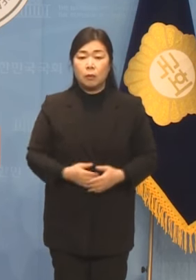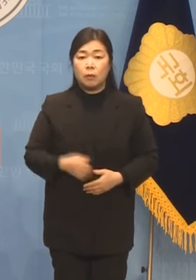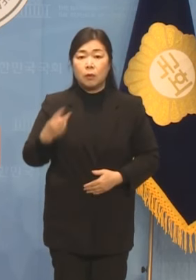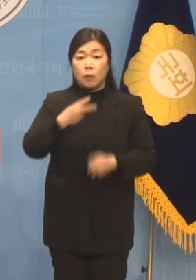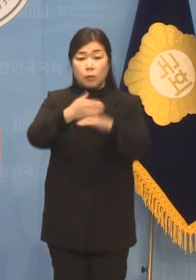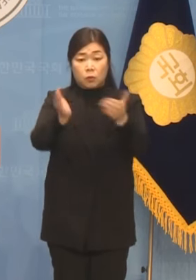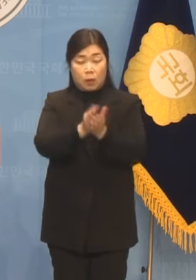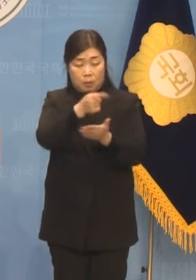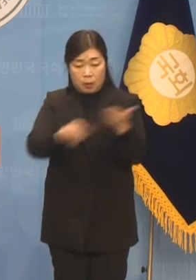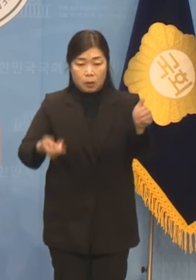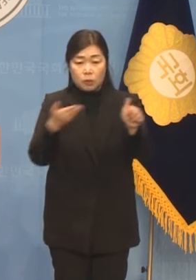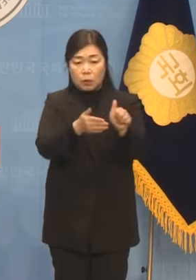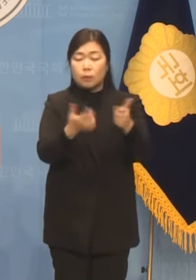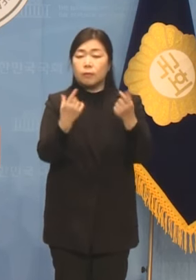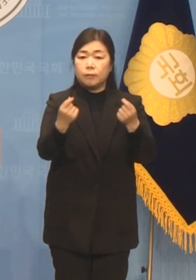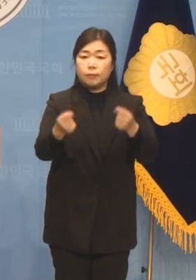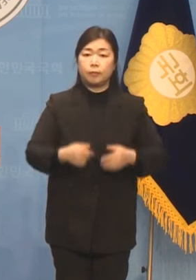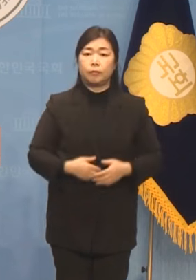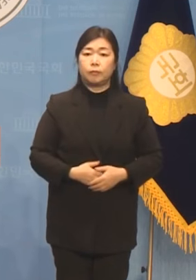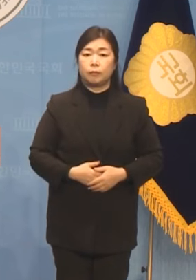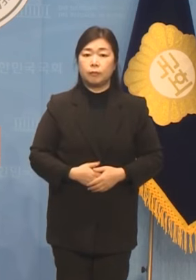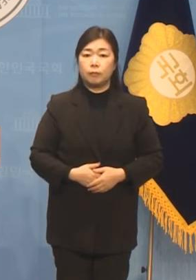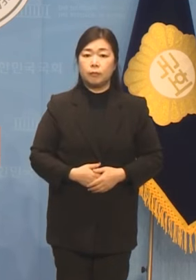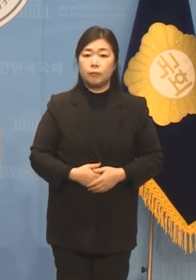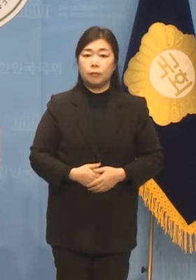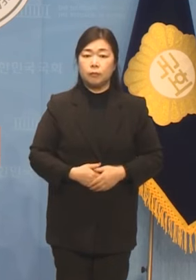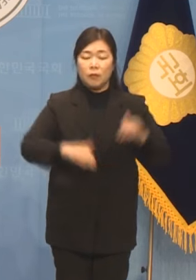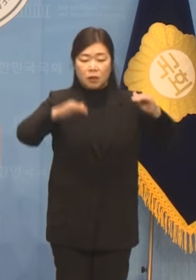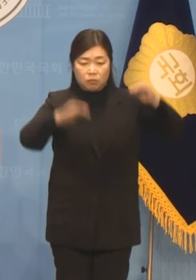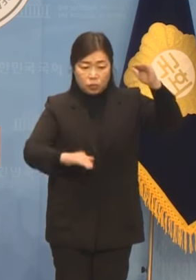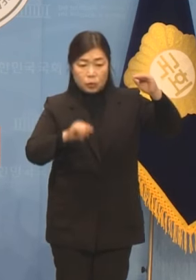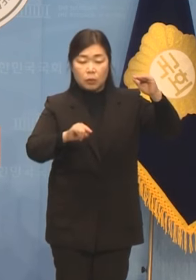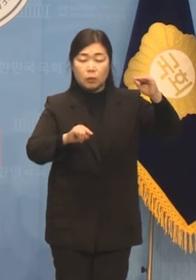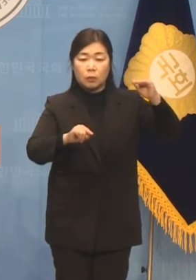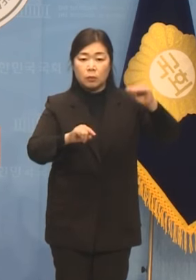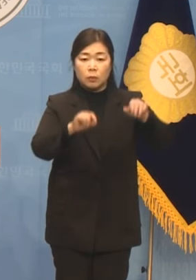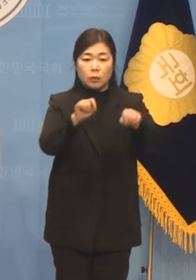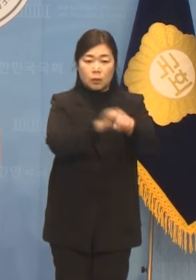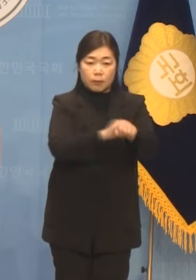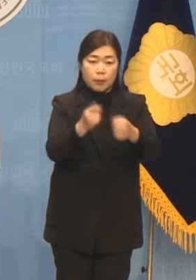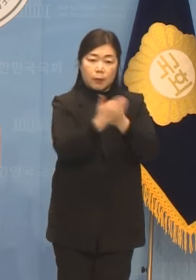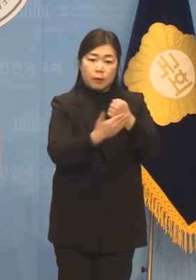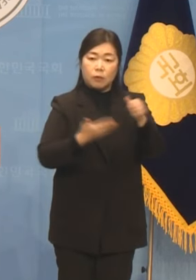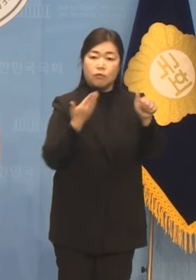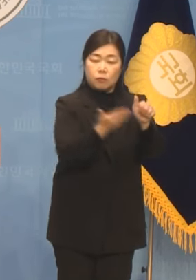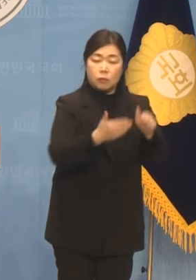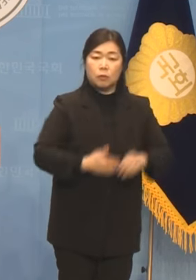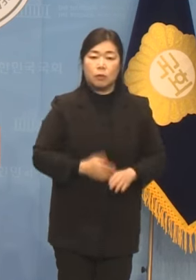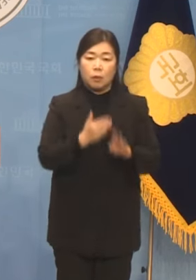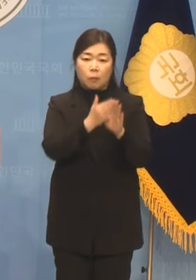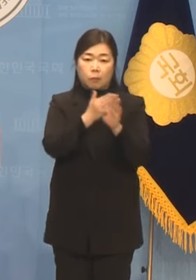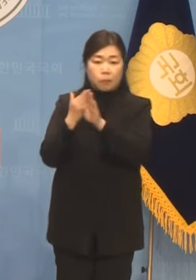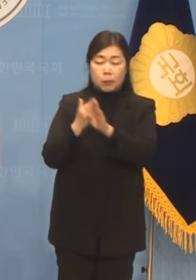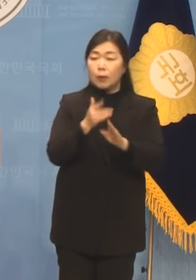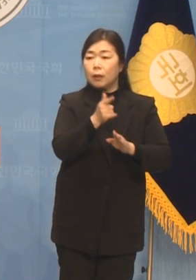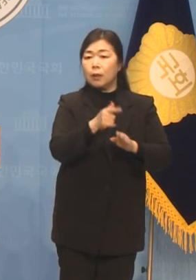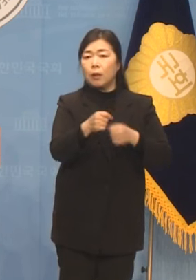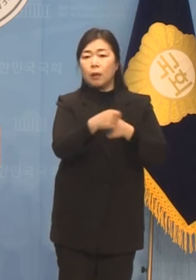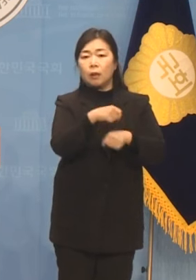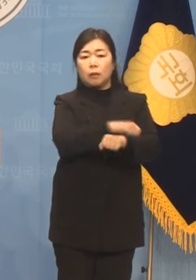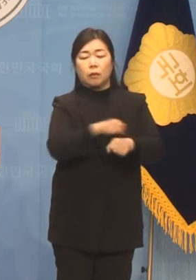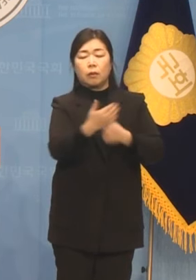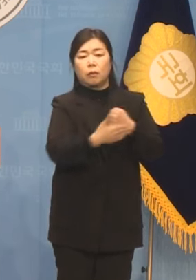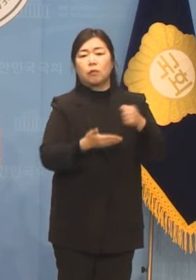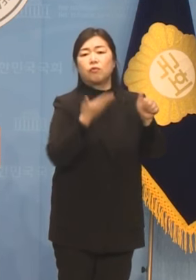규정할 수밖에 없습니다. 불공정과 특혜, 반칙 논란으로 오염되고 있는 기울어진